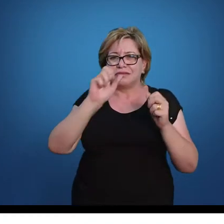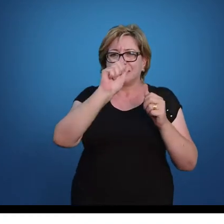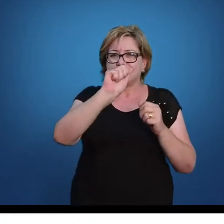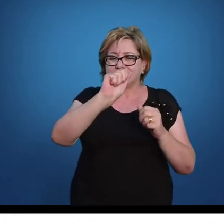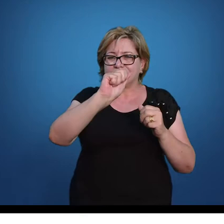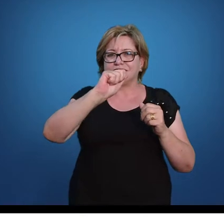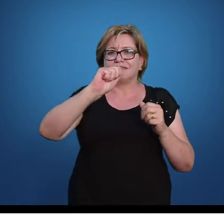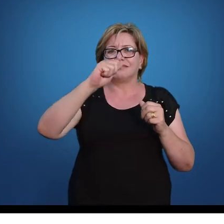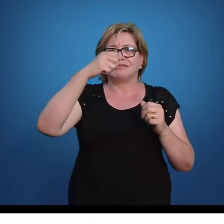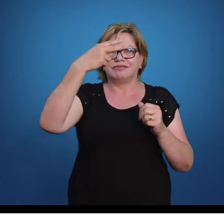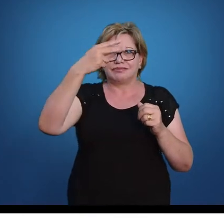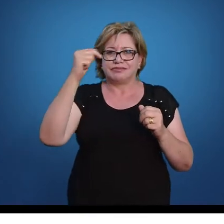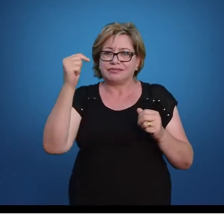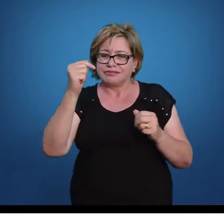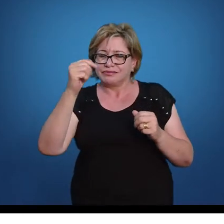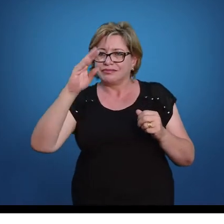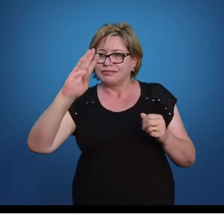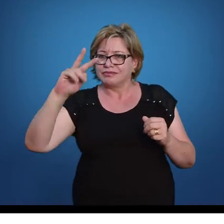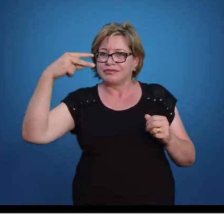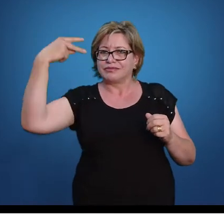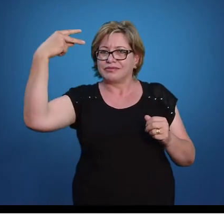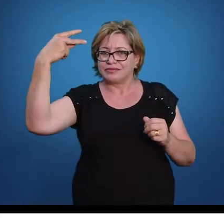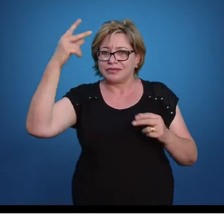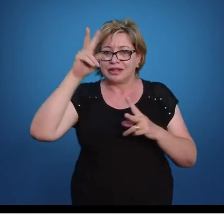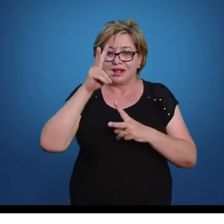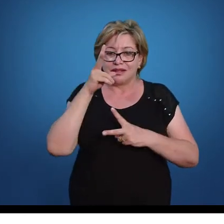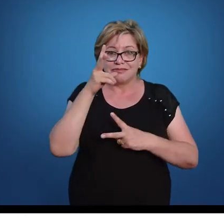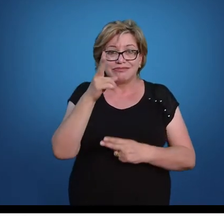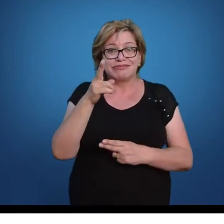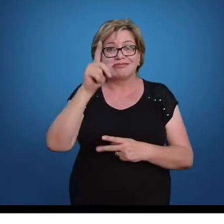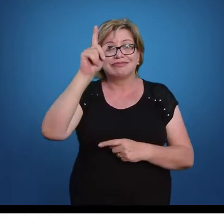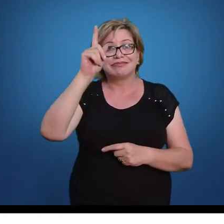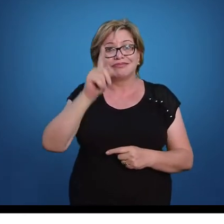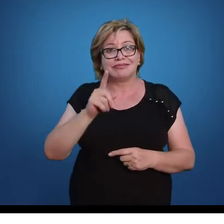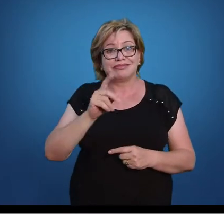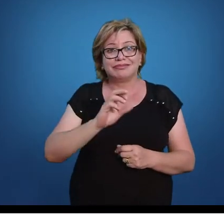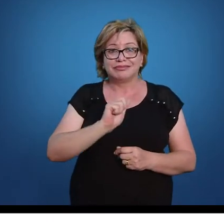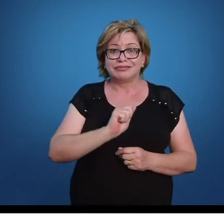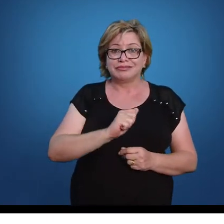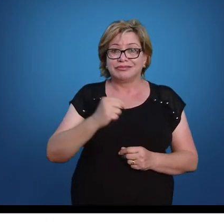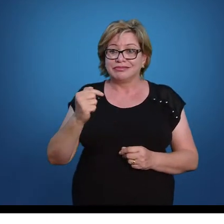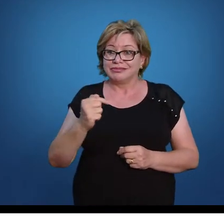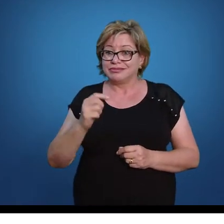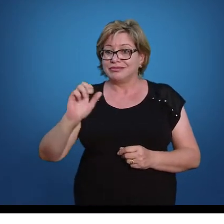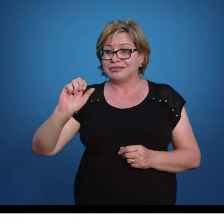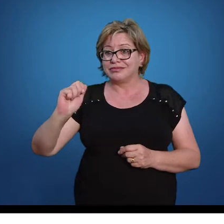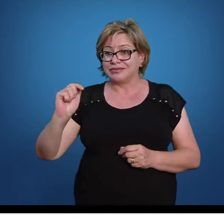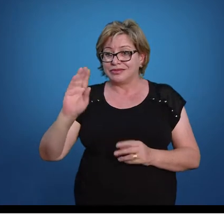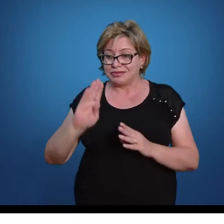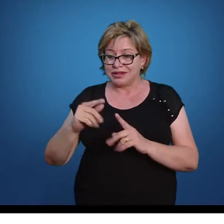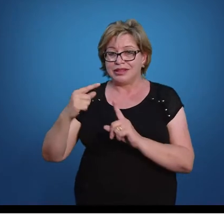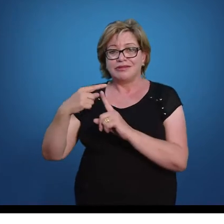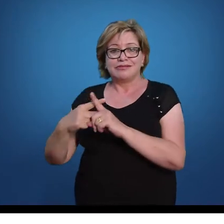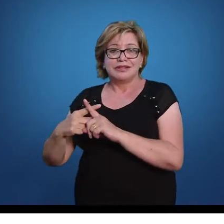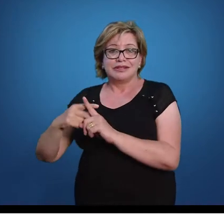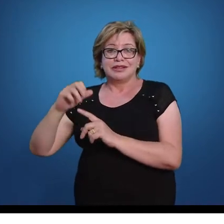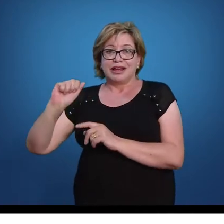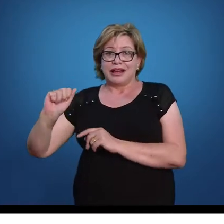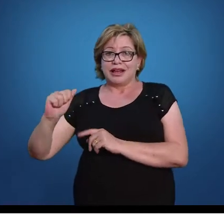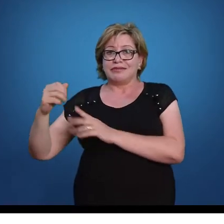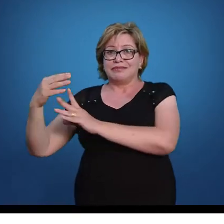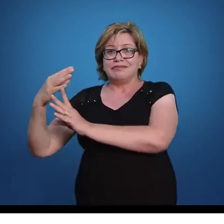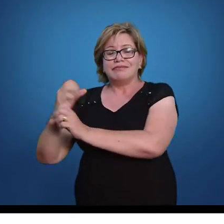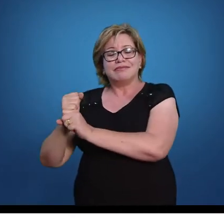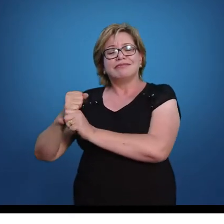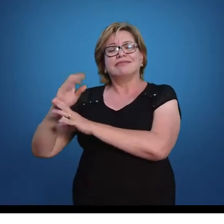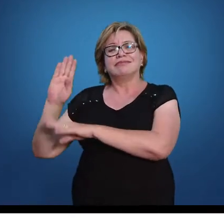menos b ao quadrado é exatamente igual a menos b, que multiplica a